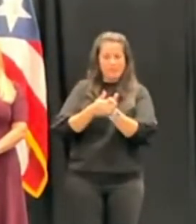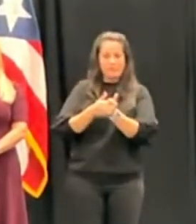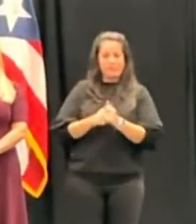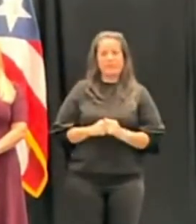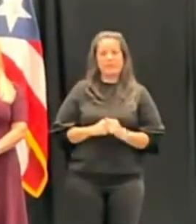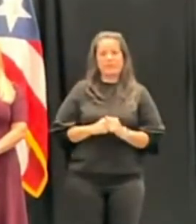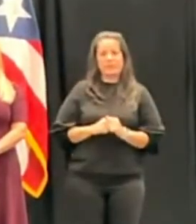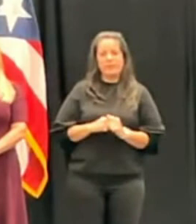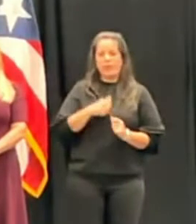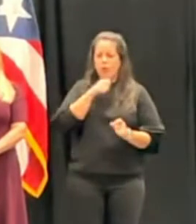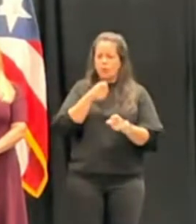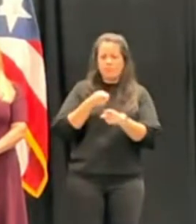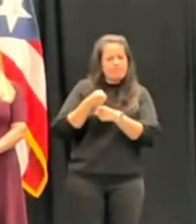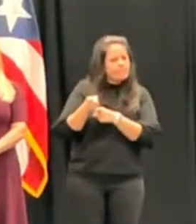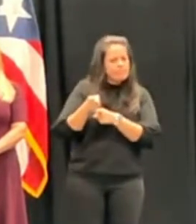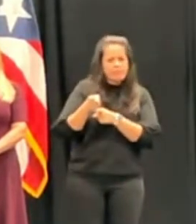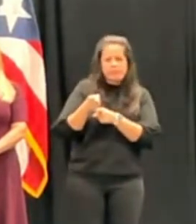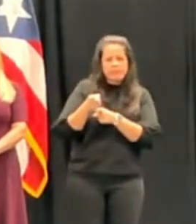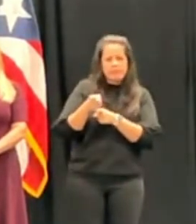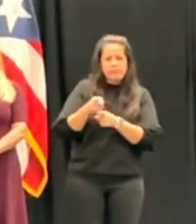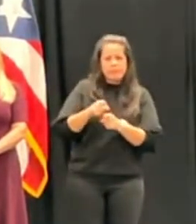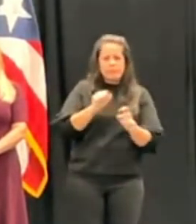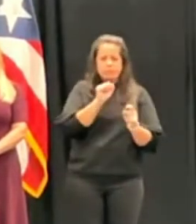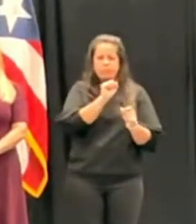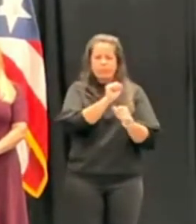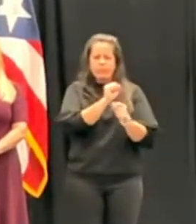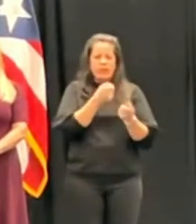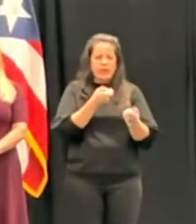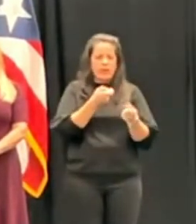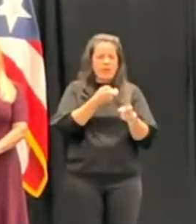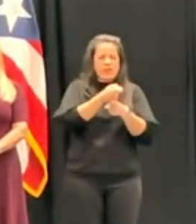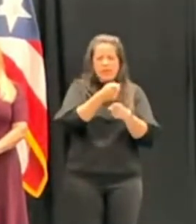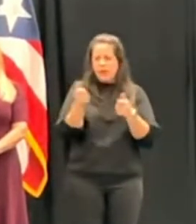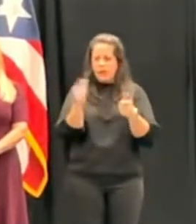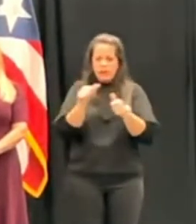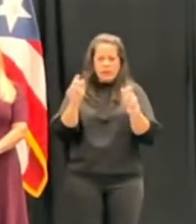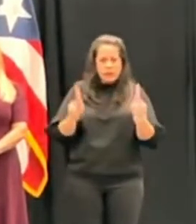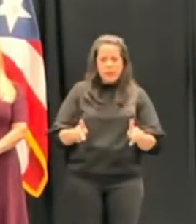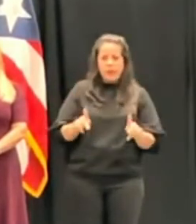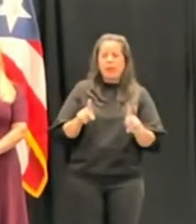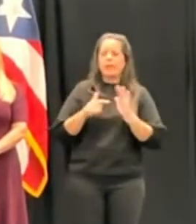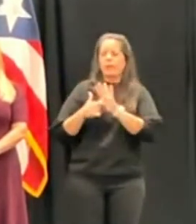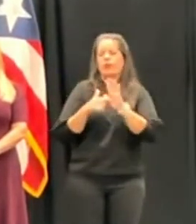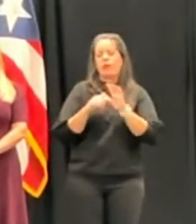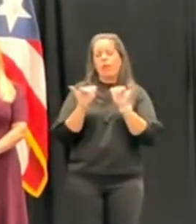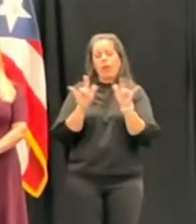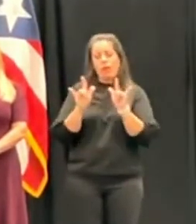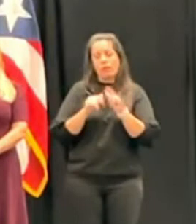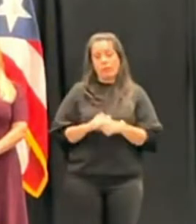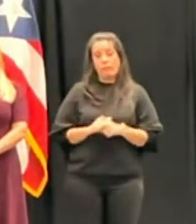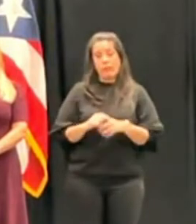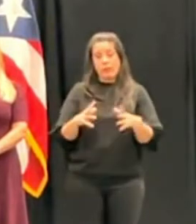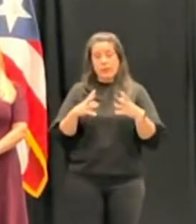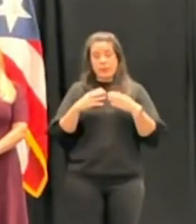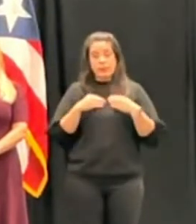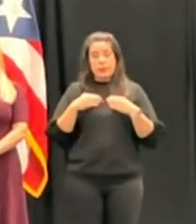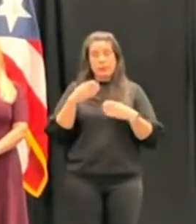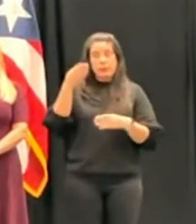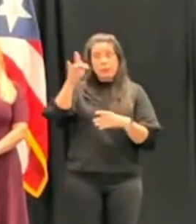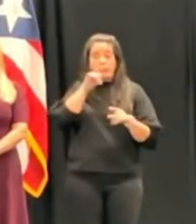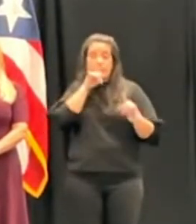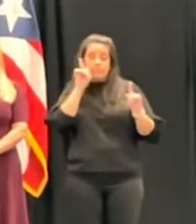sin lastimar, sin atropellar a nadie y con mucho amor. Hay que aceptar la voluntad de Dios